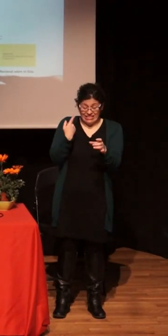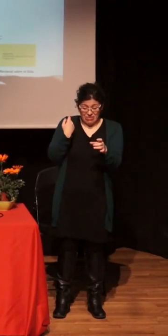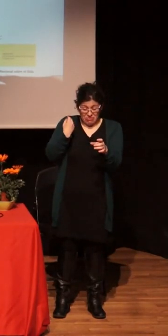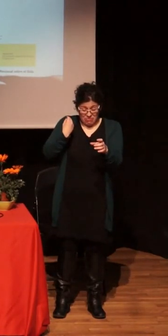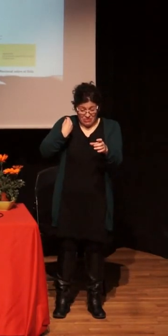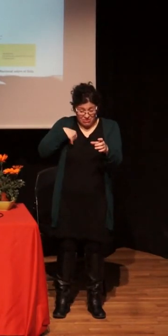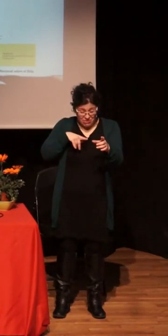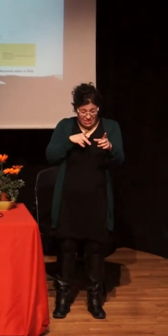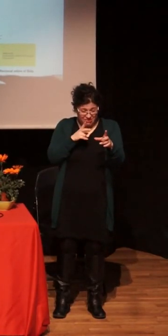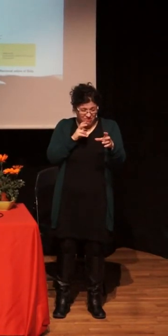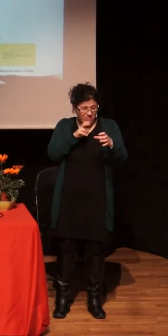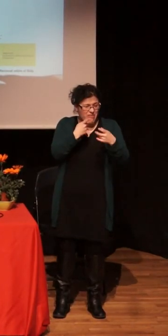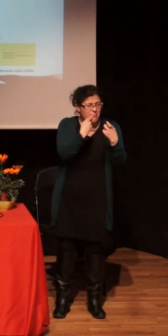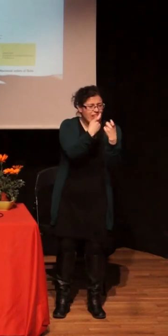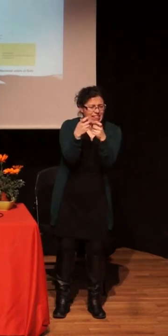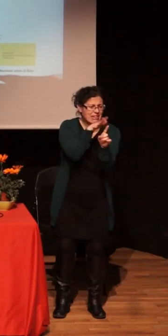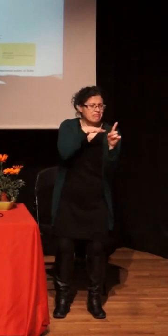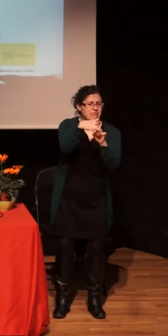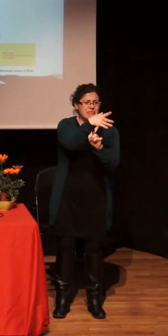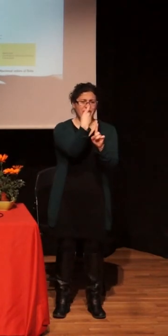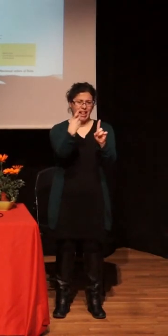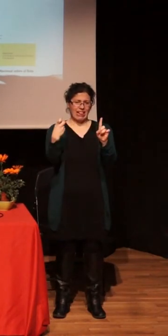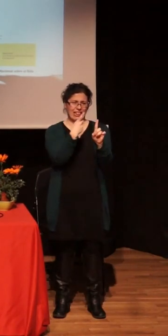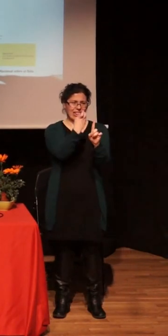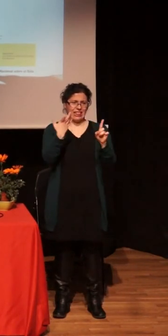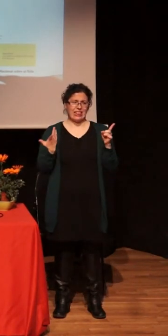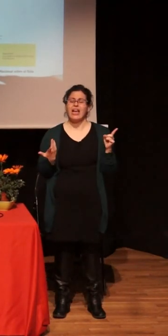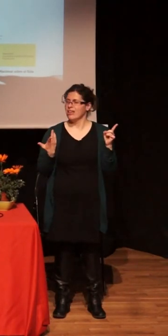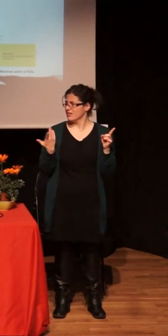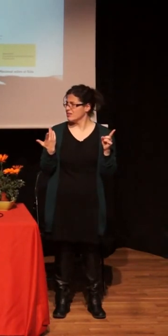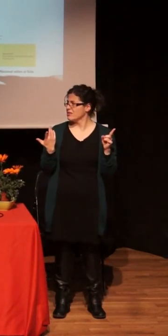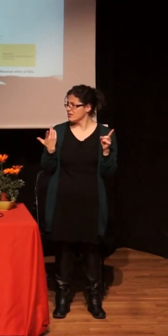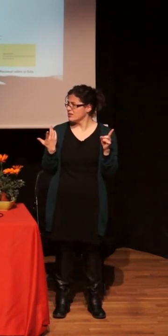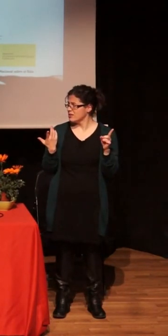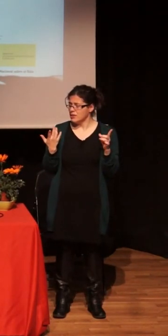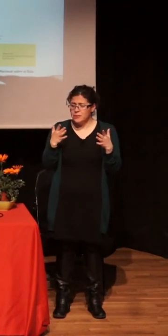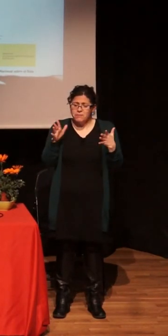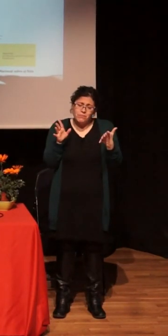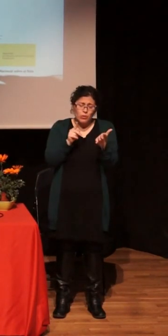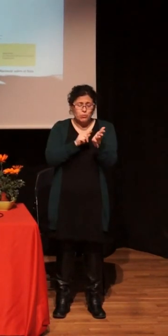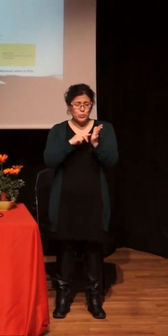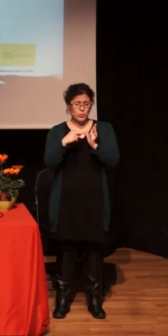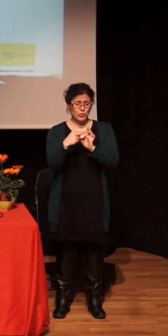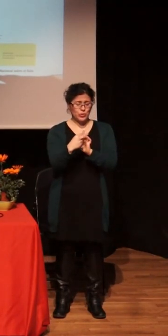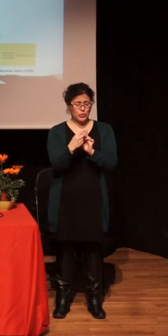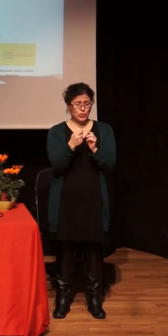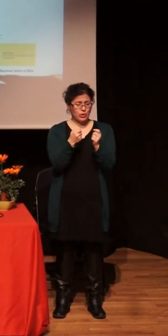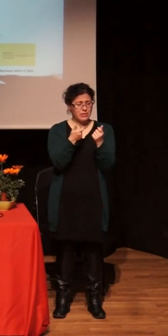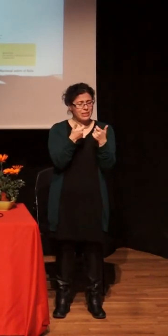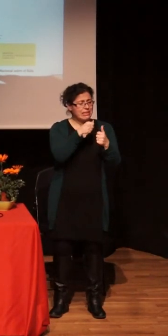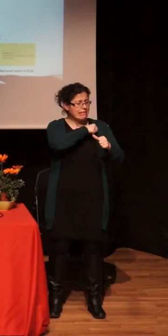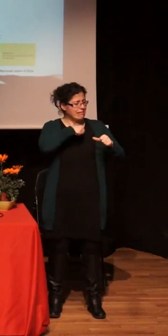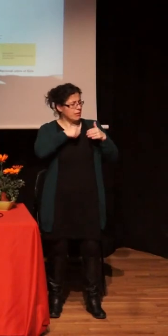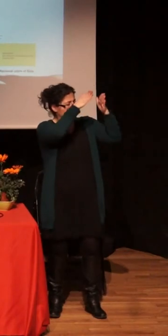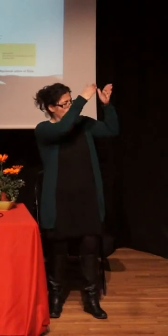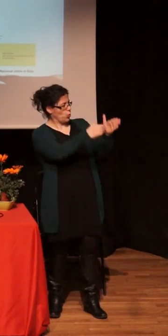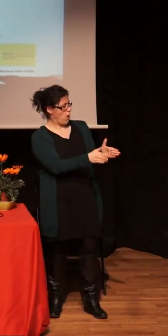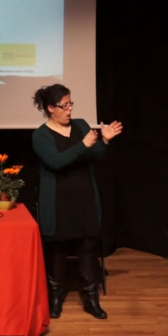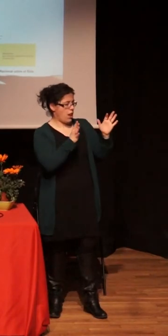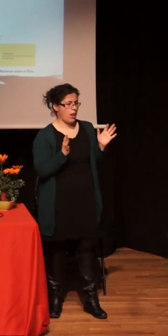y a lo mejor estaban planteados desde un enfoque, pues, muy individual, muy individualista, muy centrado